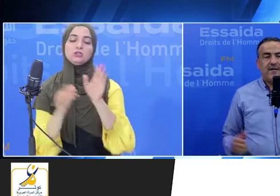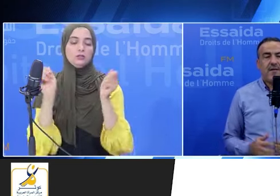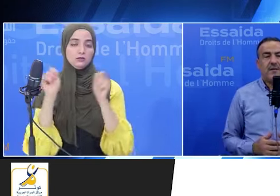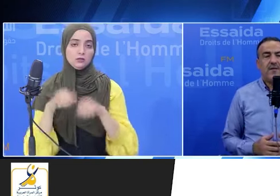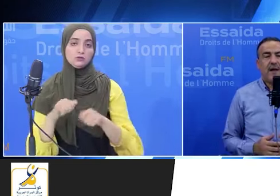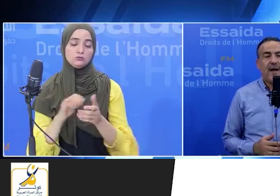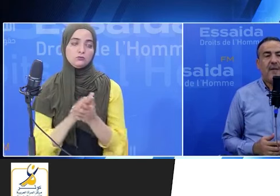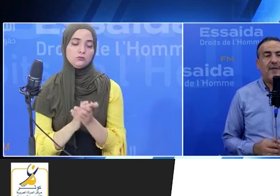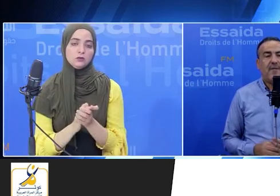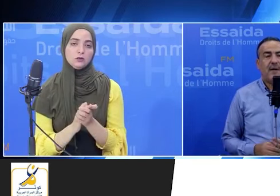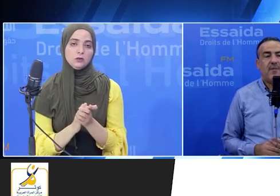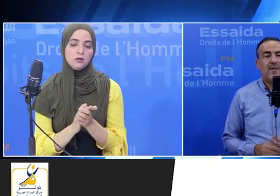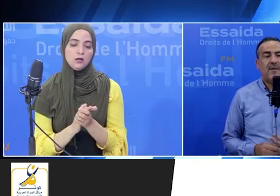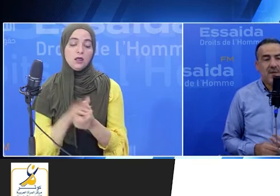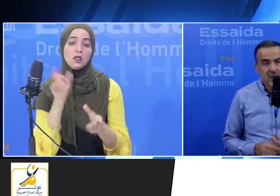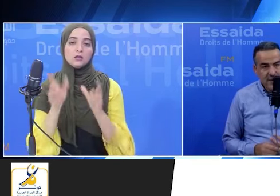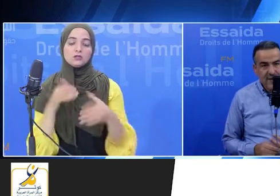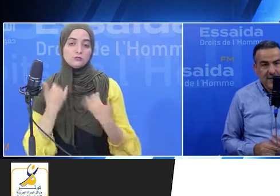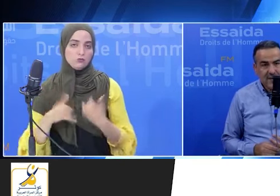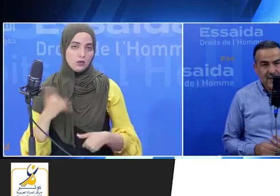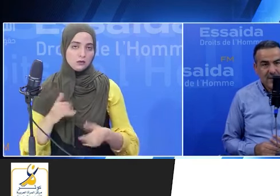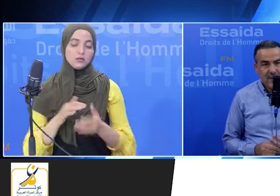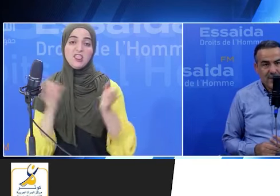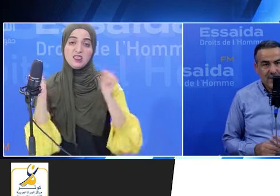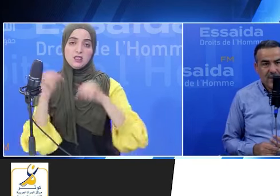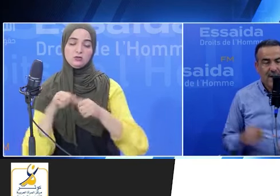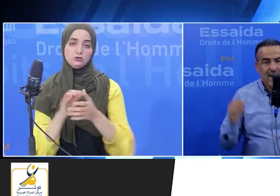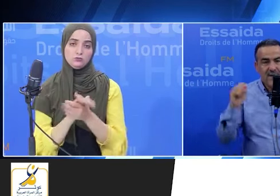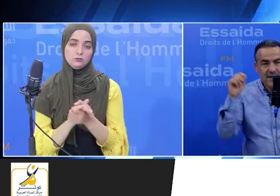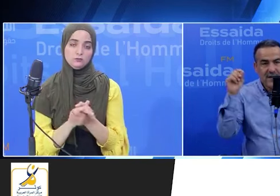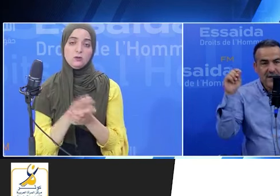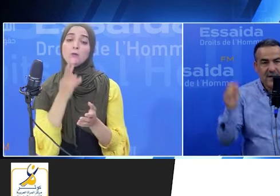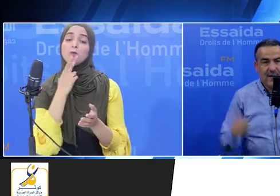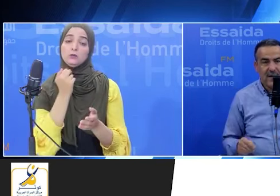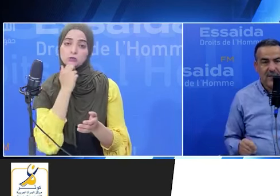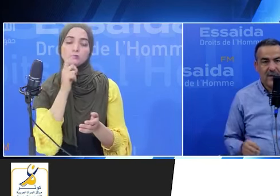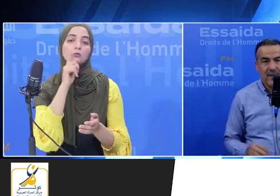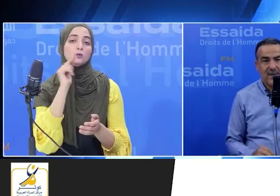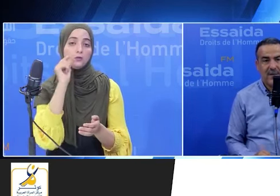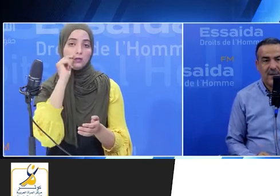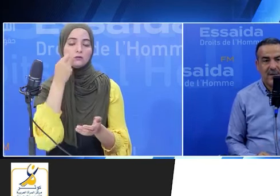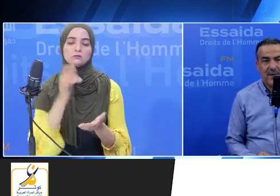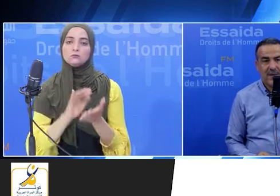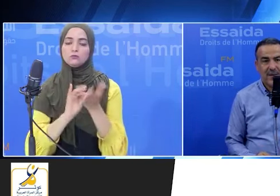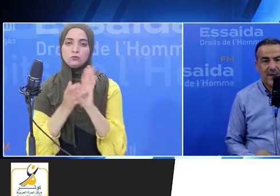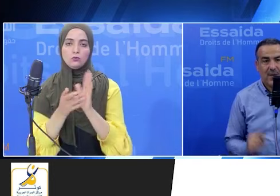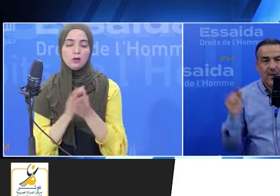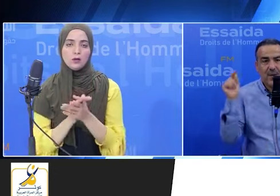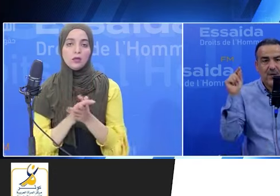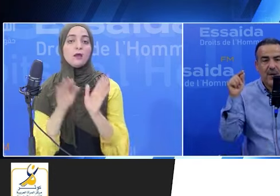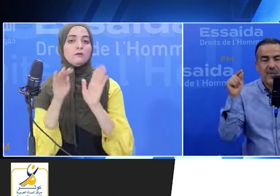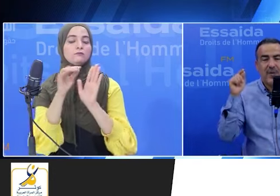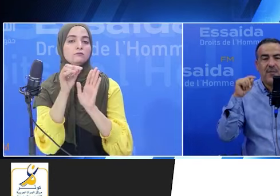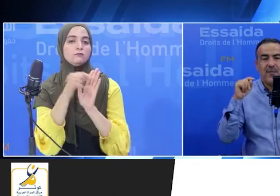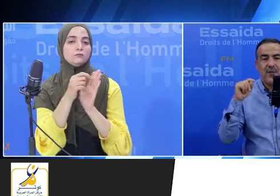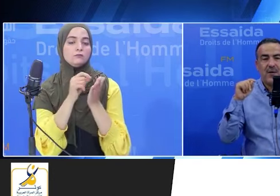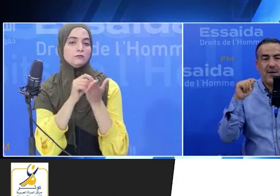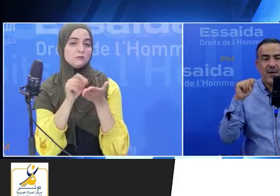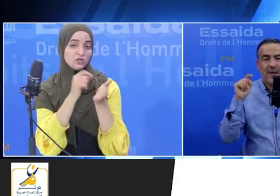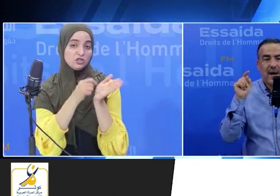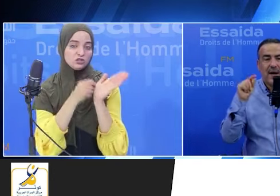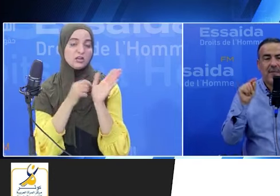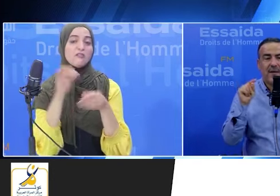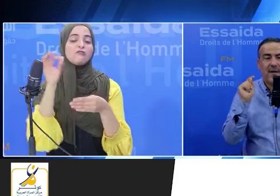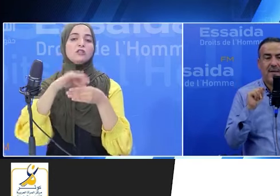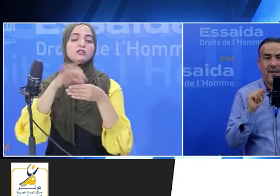لأشخة دولي أعاقة باعتبارهم مواطنين ومواطنيات اللي مساجدين في الانتخابات ولي قلنين هم ثبتوا